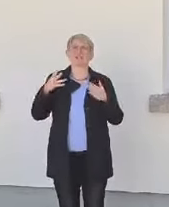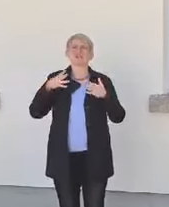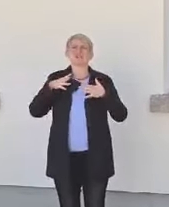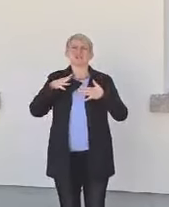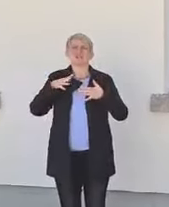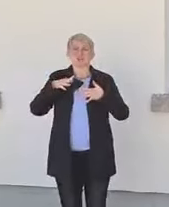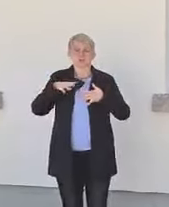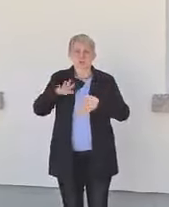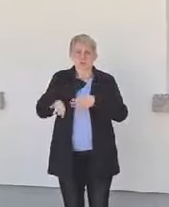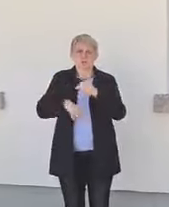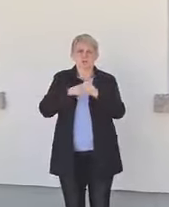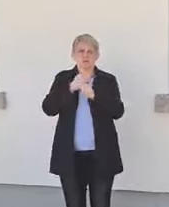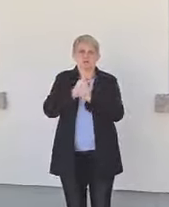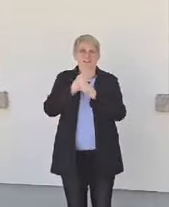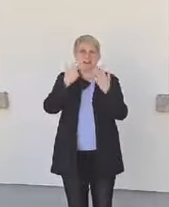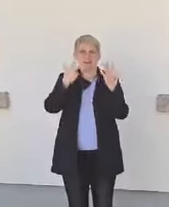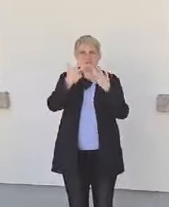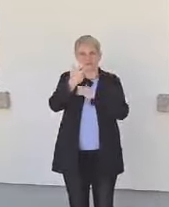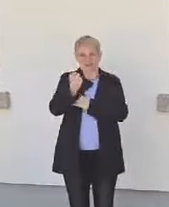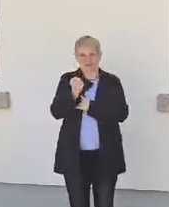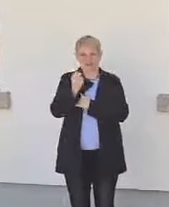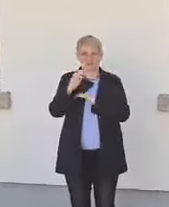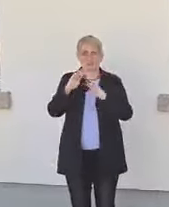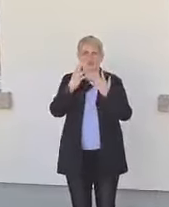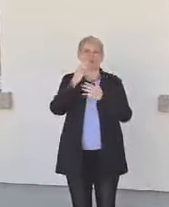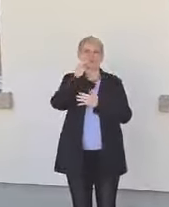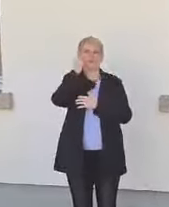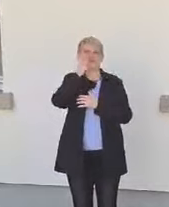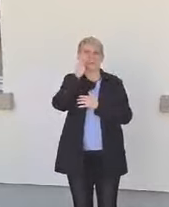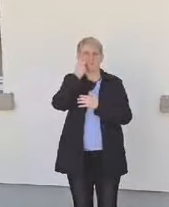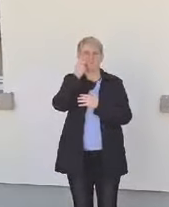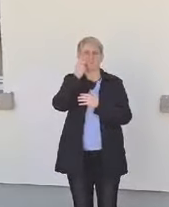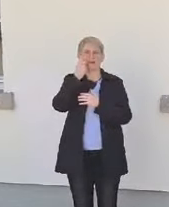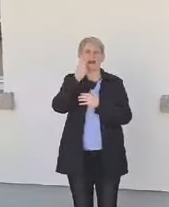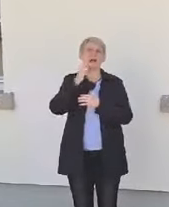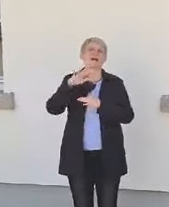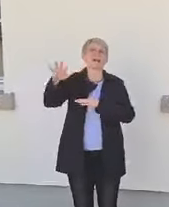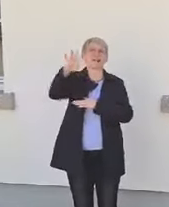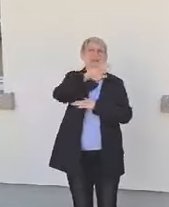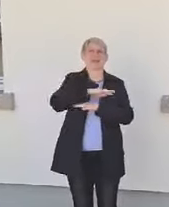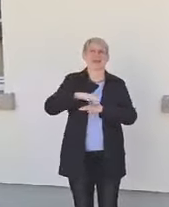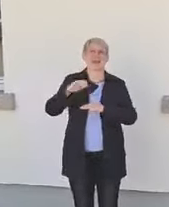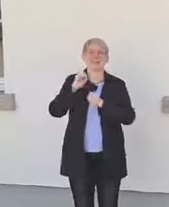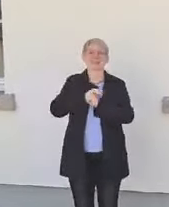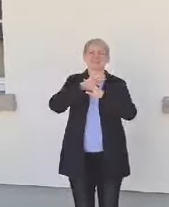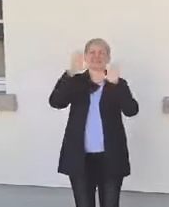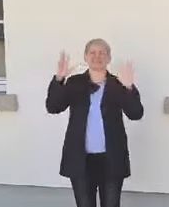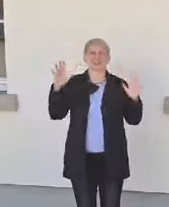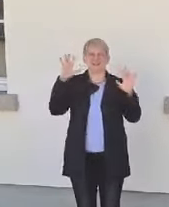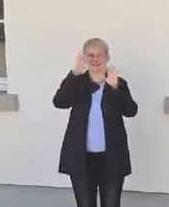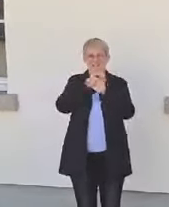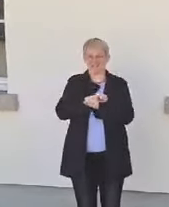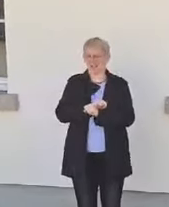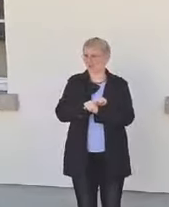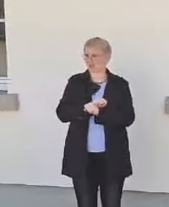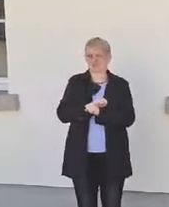Reichspogromnacht, die Zerstörung von jüdischen Kaufhäusern, von Synagogen, Thorarollen wurden verbrannt,